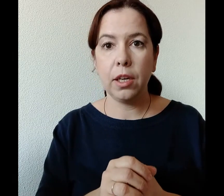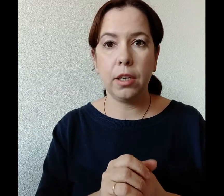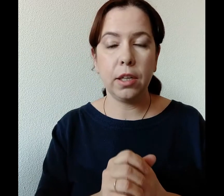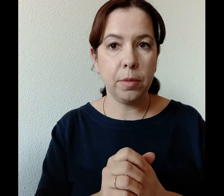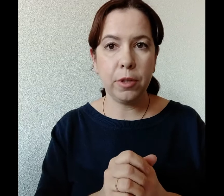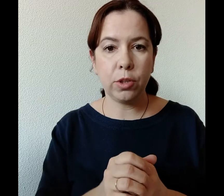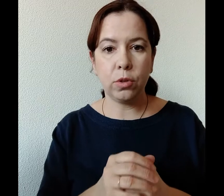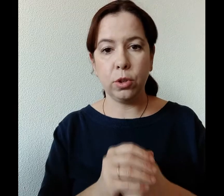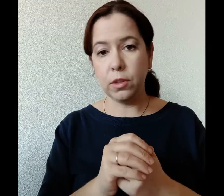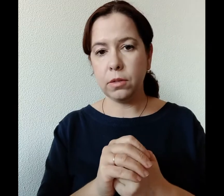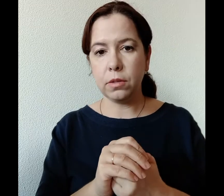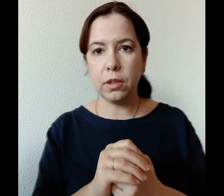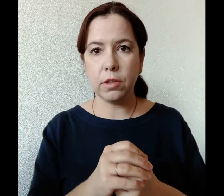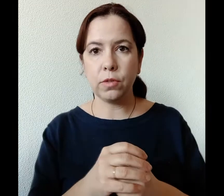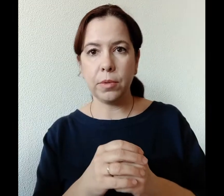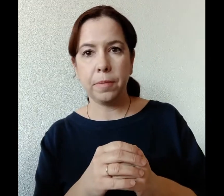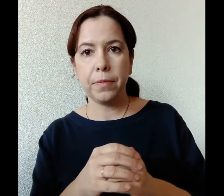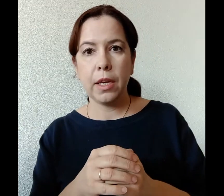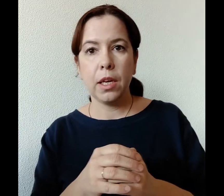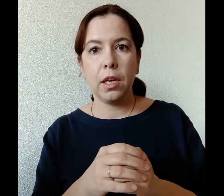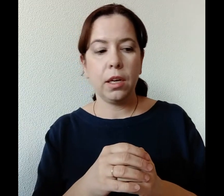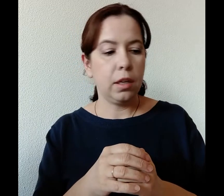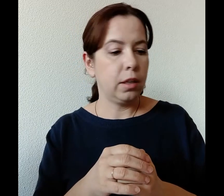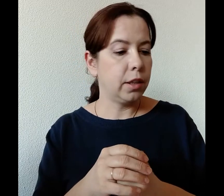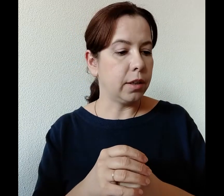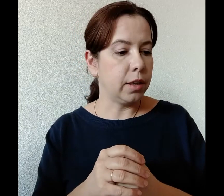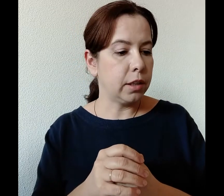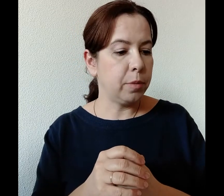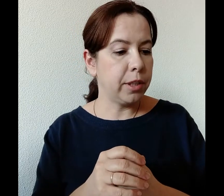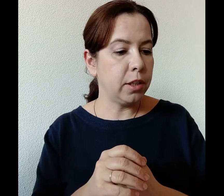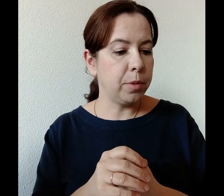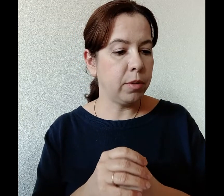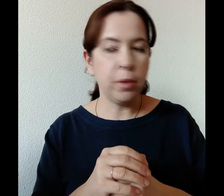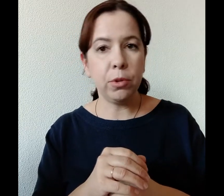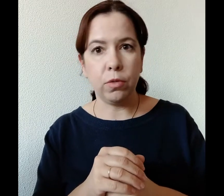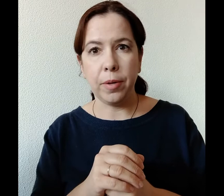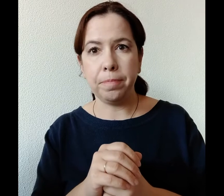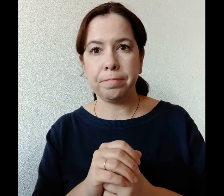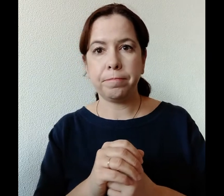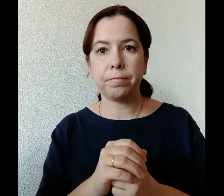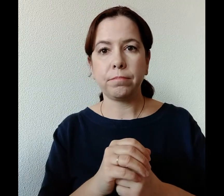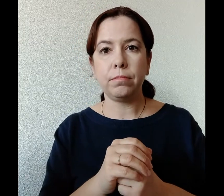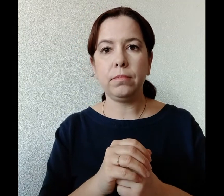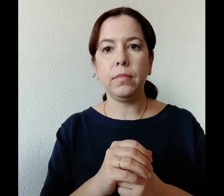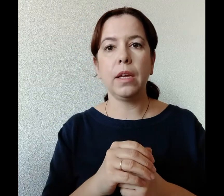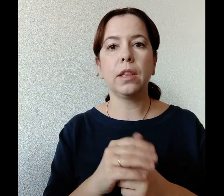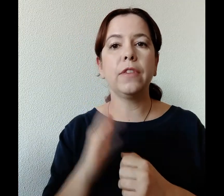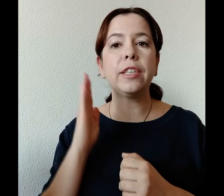Я перевожу дословно на ваш выбор. Итак, это придите, пиво пьем новое. Давайте